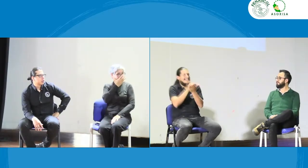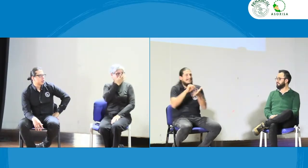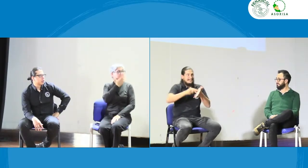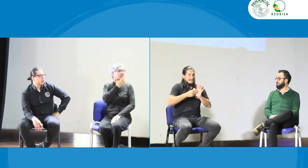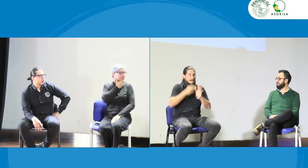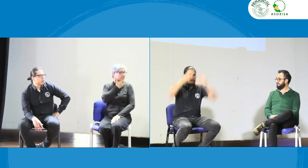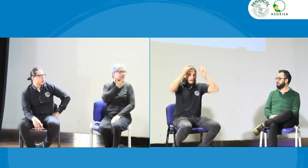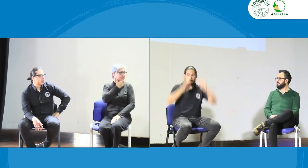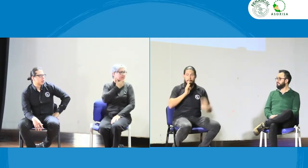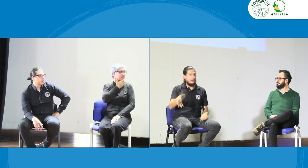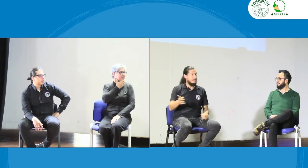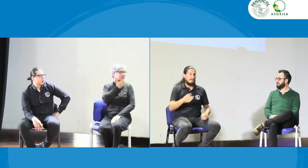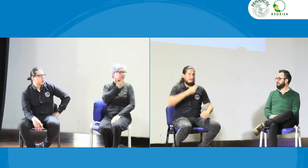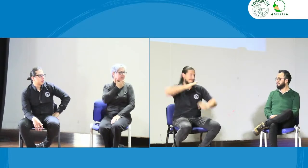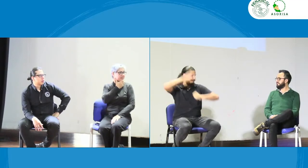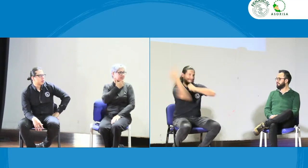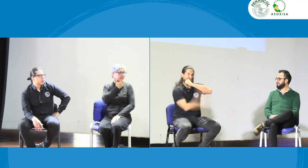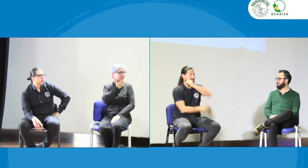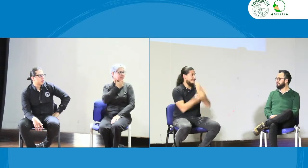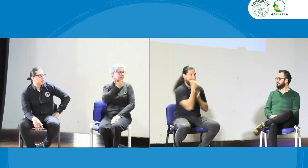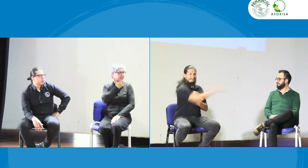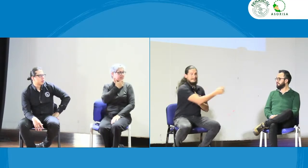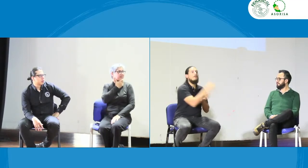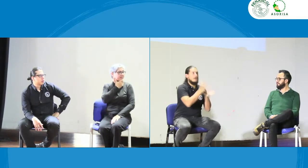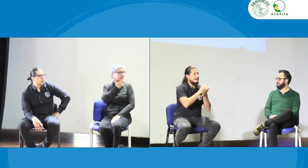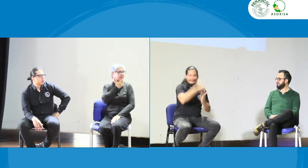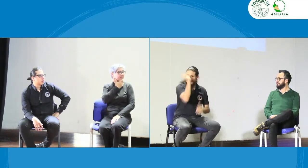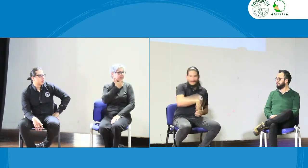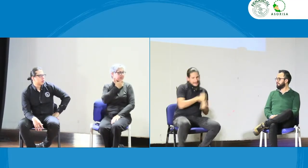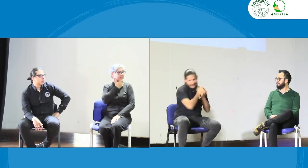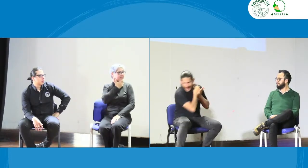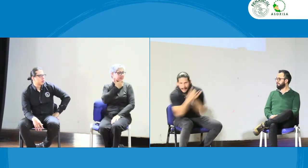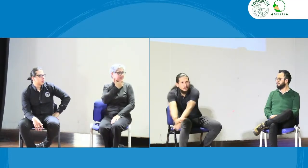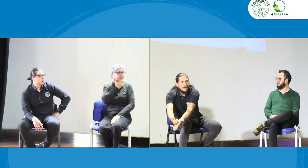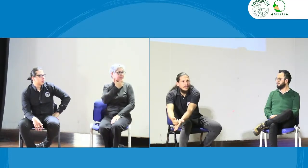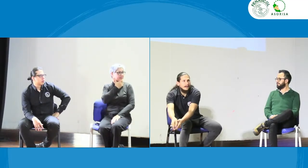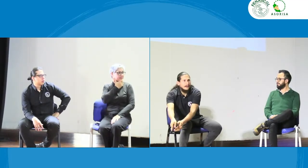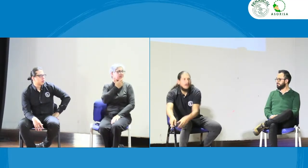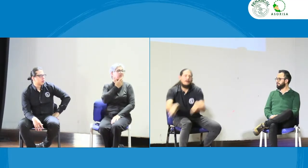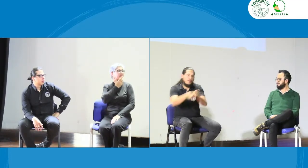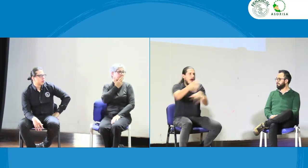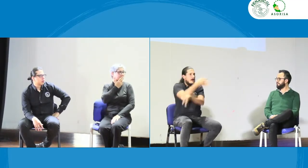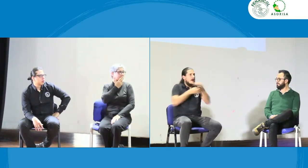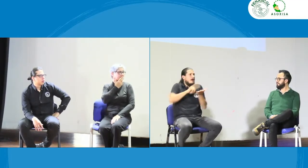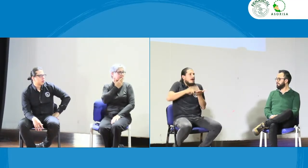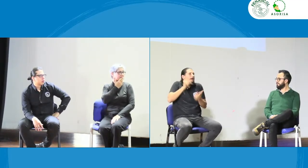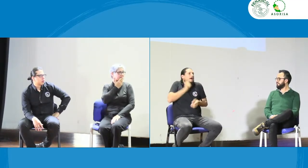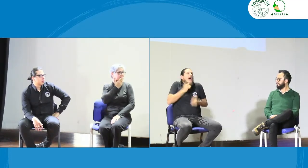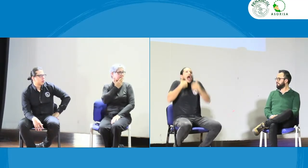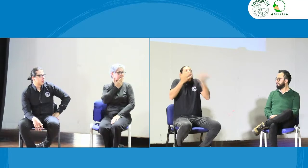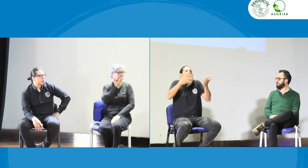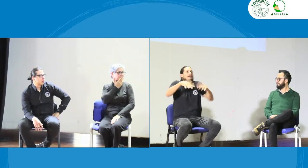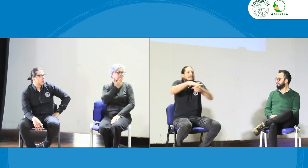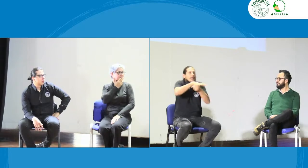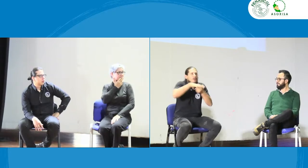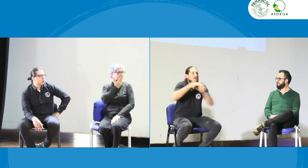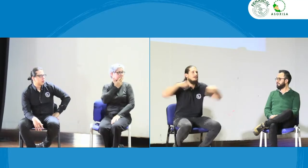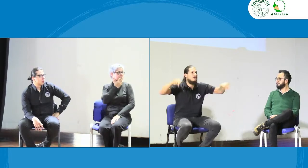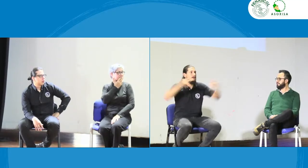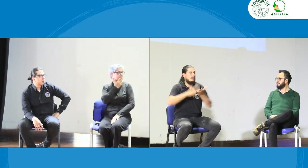persona una enfermera no puede evadir porque si la evade inmediatamente es sancionada y se retira su tarjeta profesional entonces lo mismo si una persona de